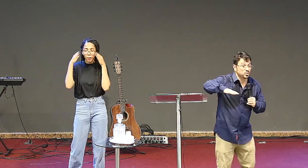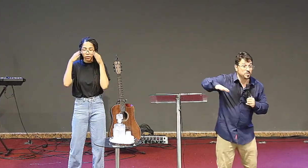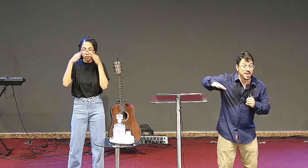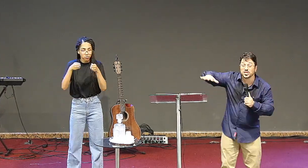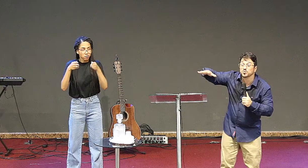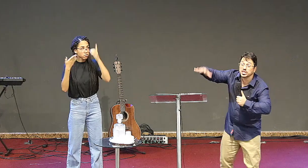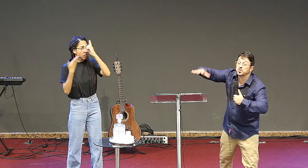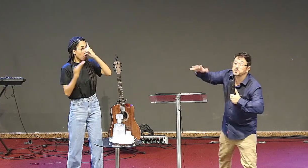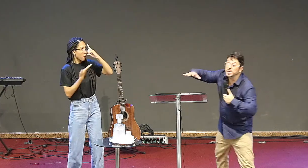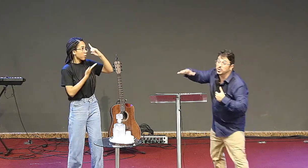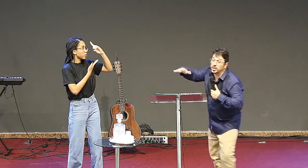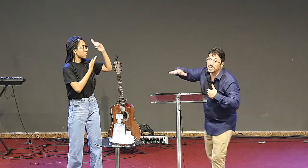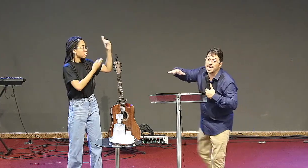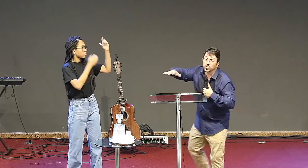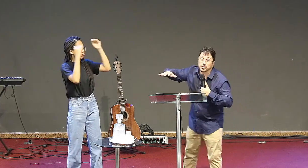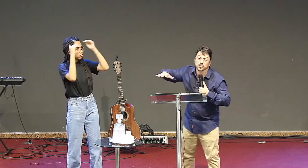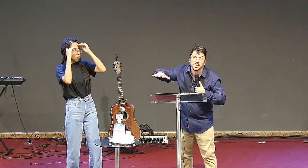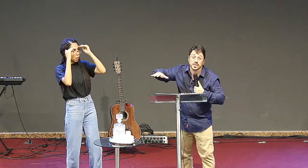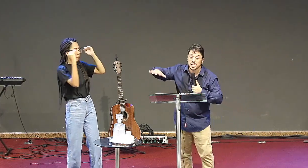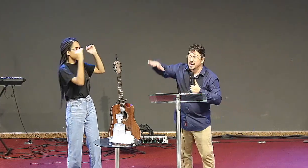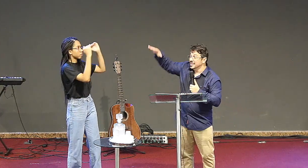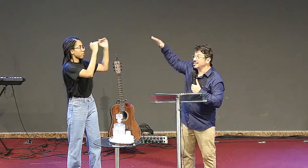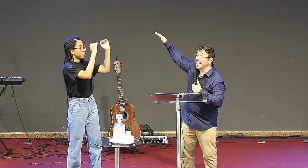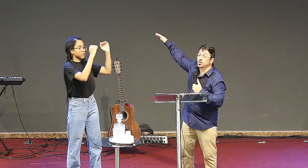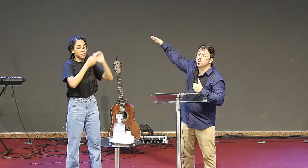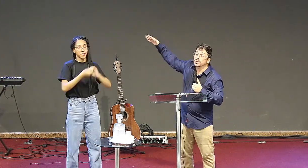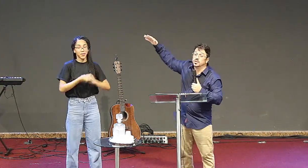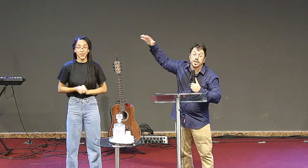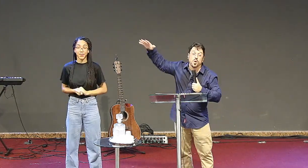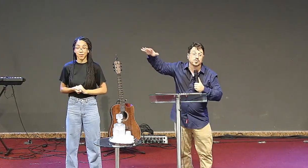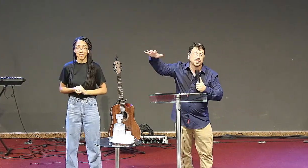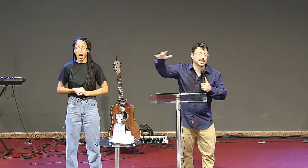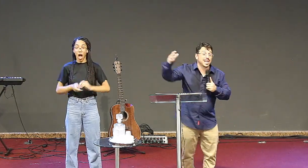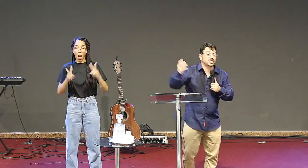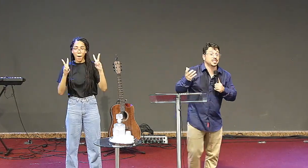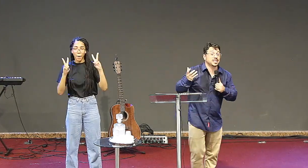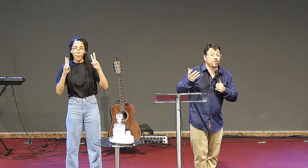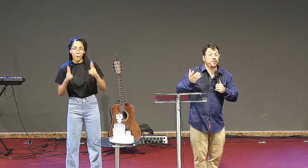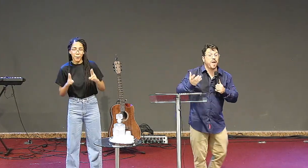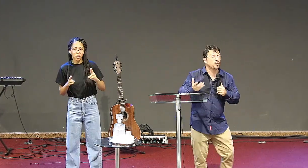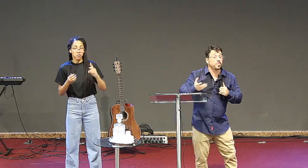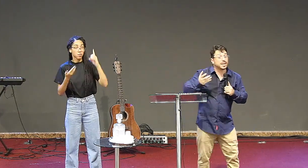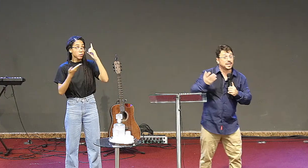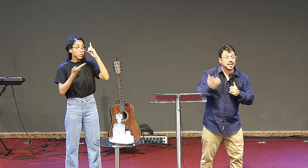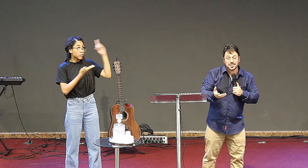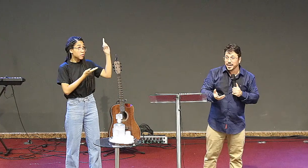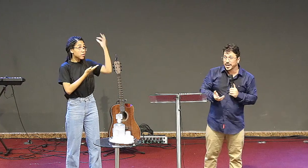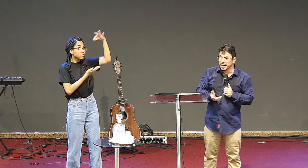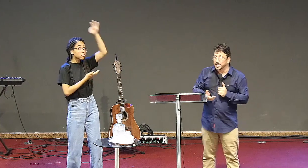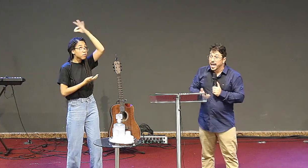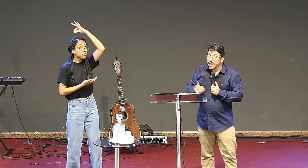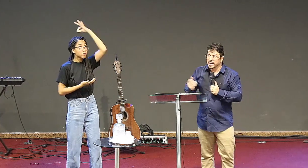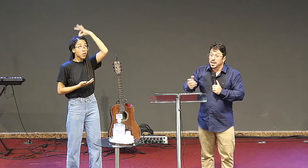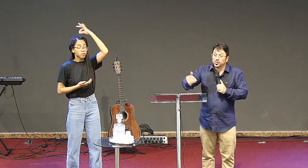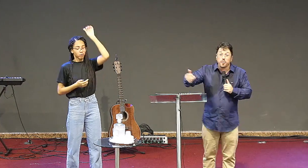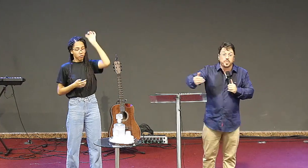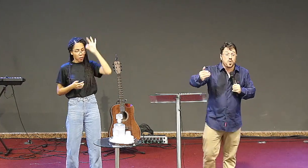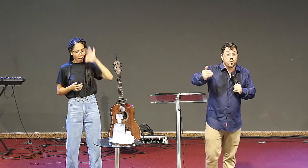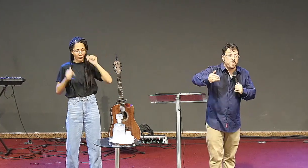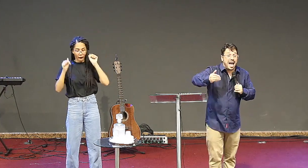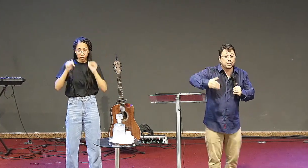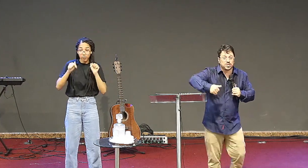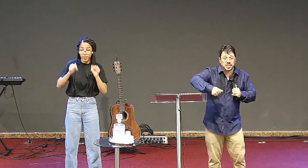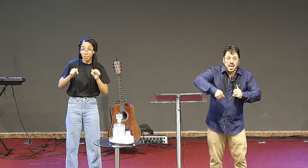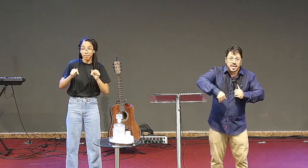igrejas, o mesmo Espírito que está atuando aqui, está atuando em outras igrejas que de fato pertencem a Ele, que não estão